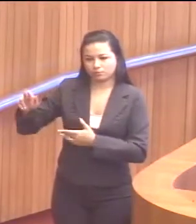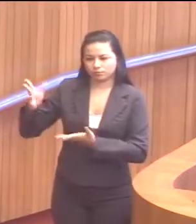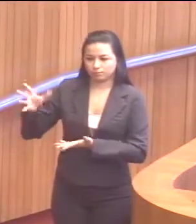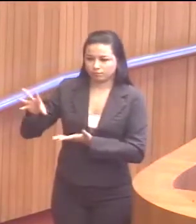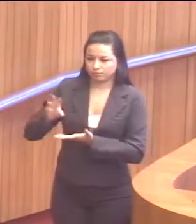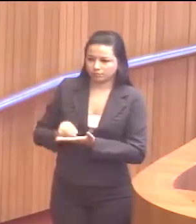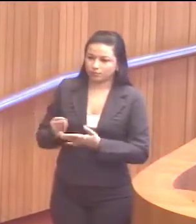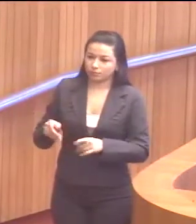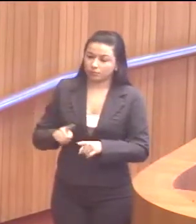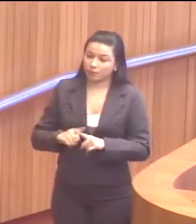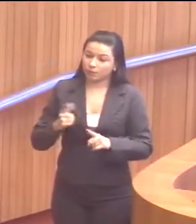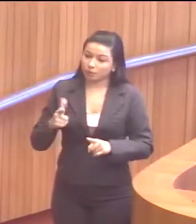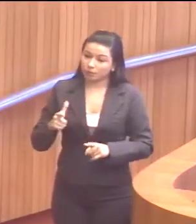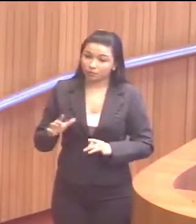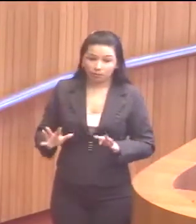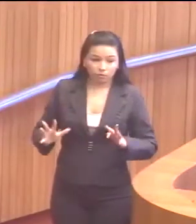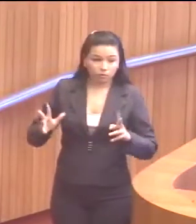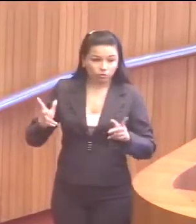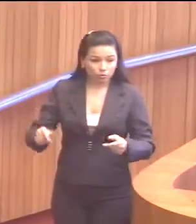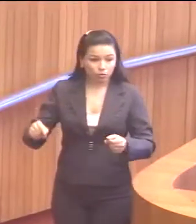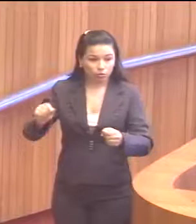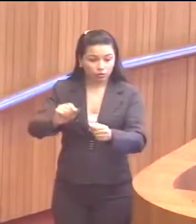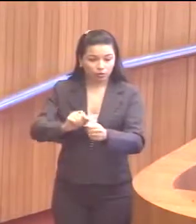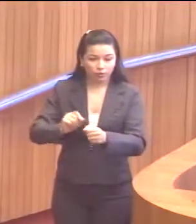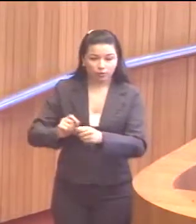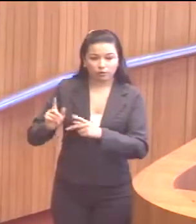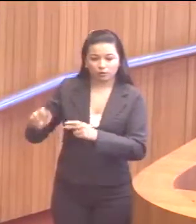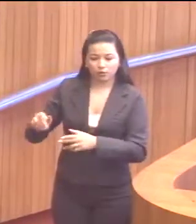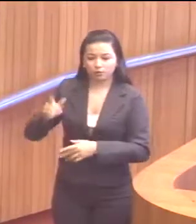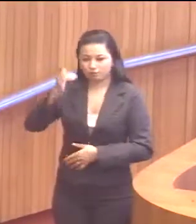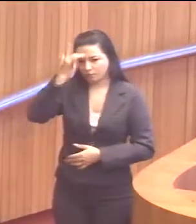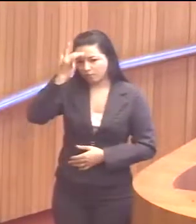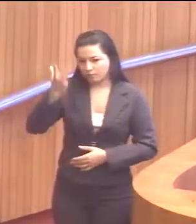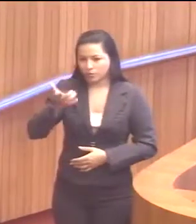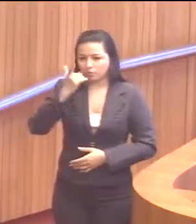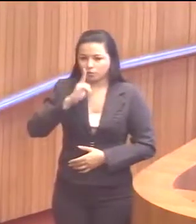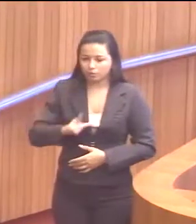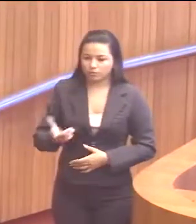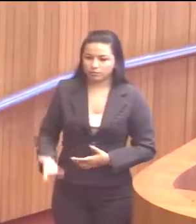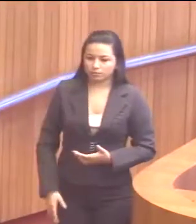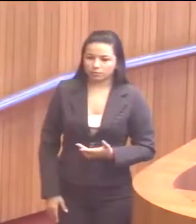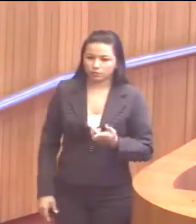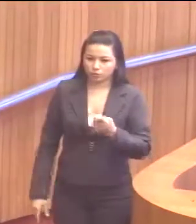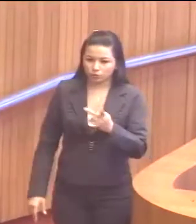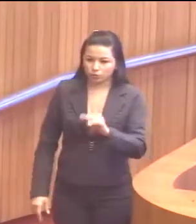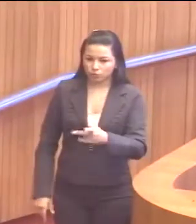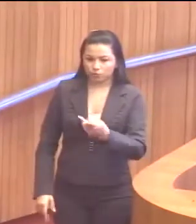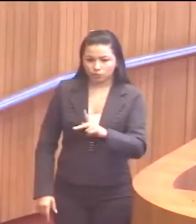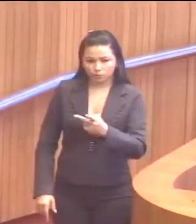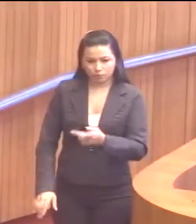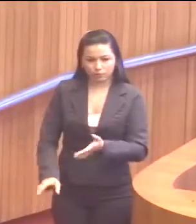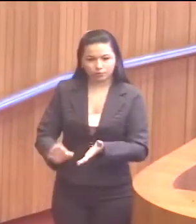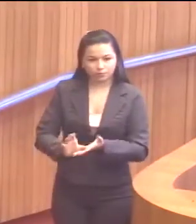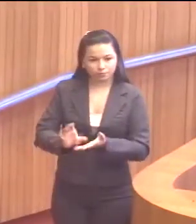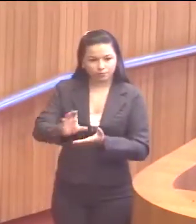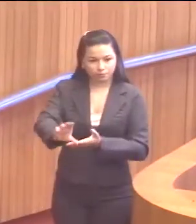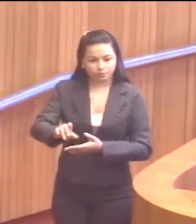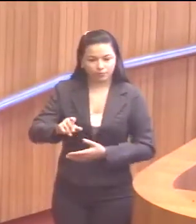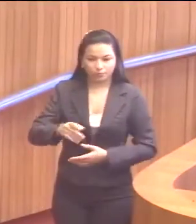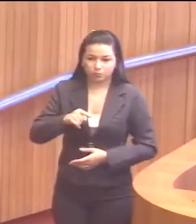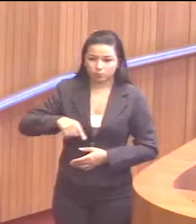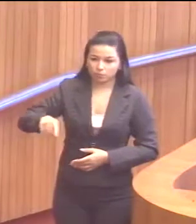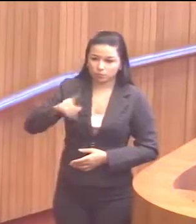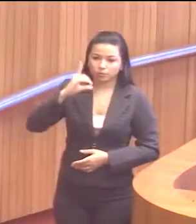E olhe lá, não é todo mundo que reza na cartilha que tem facilidade de conseguir suas emendas, segundo os